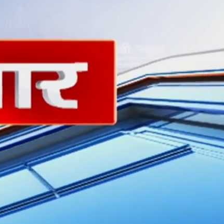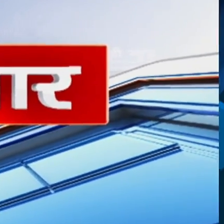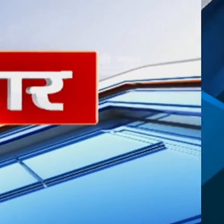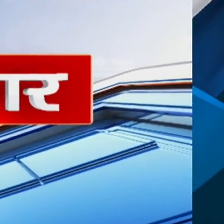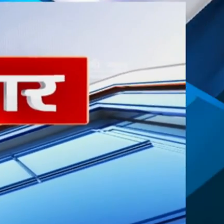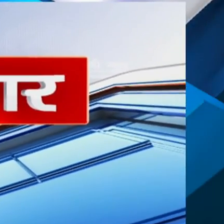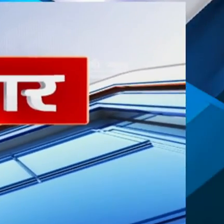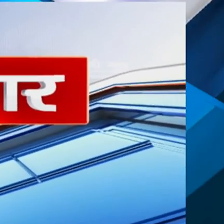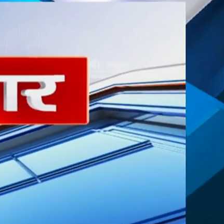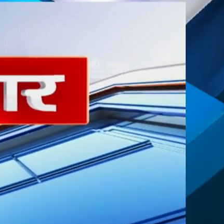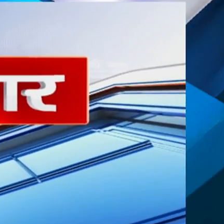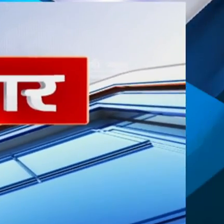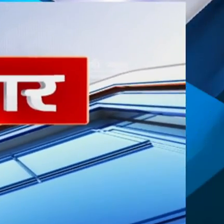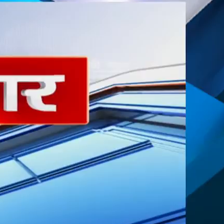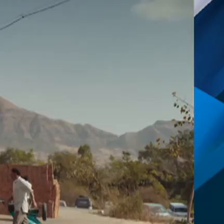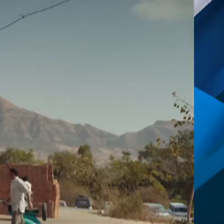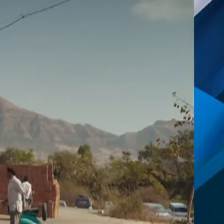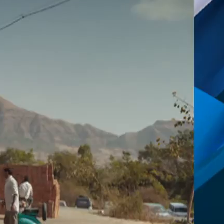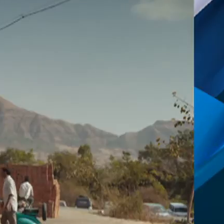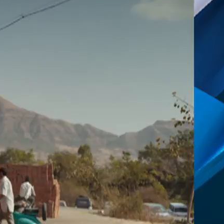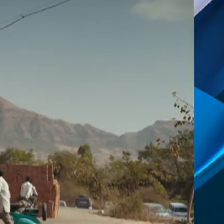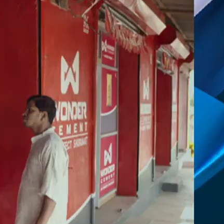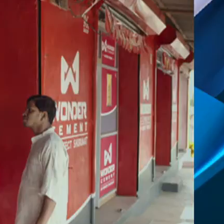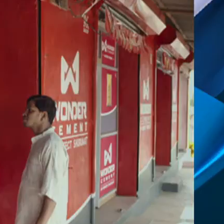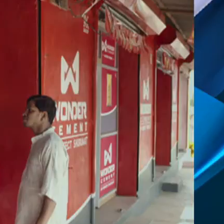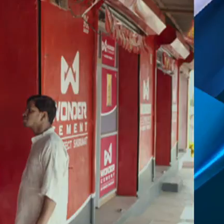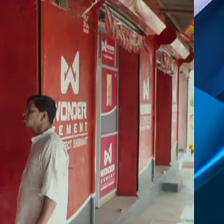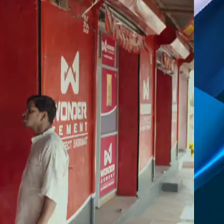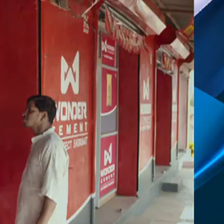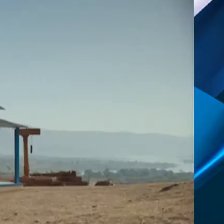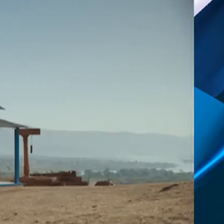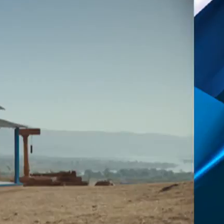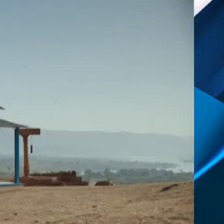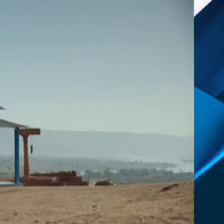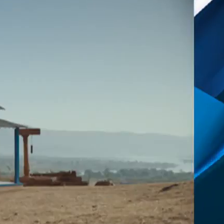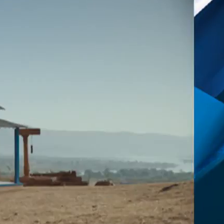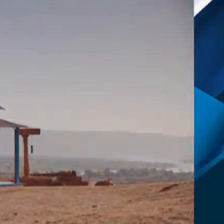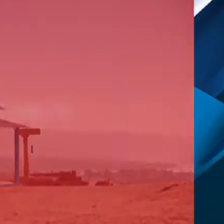समाचार के सहपरायोजक्ते वंडर सिमेंट एक परफेक्ट शुरुवात